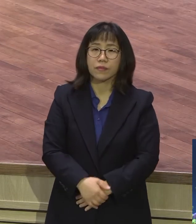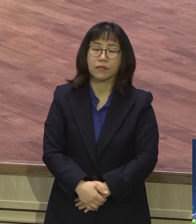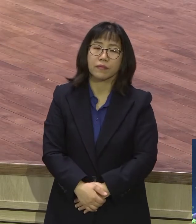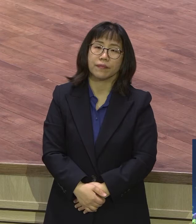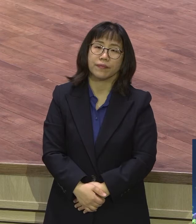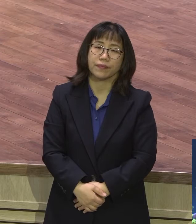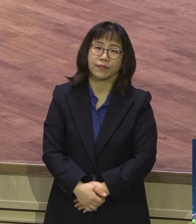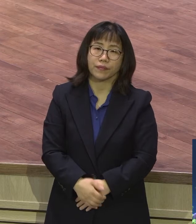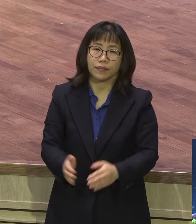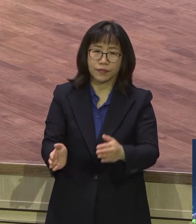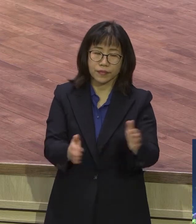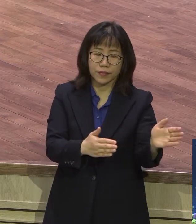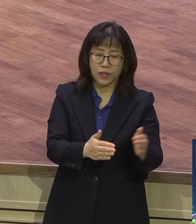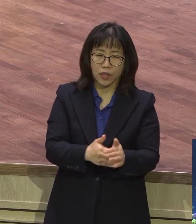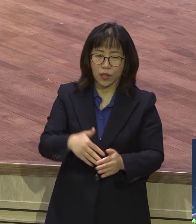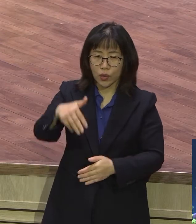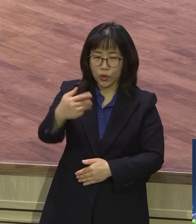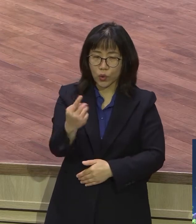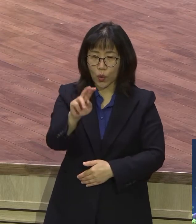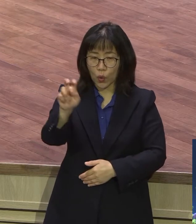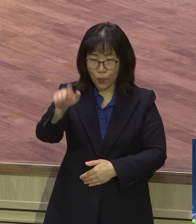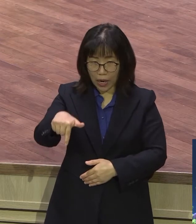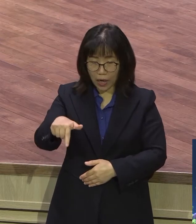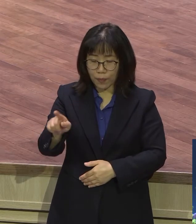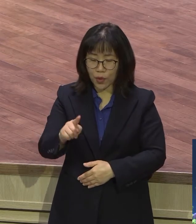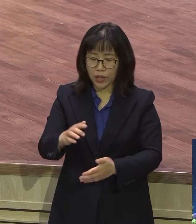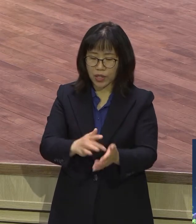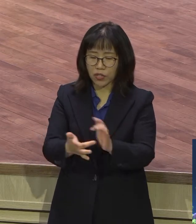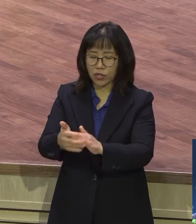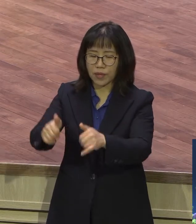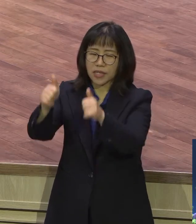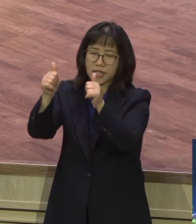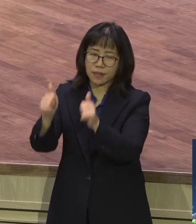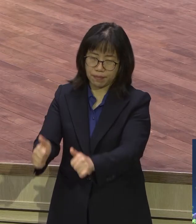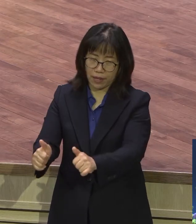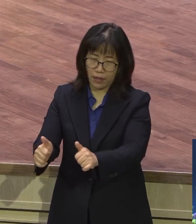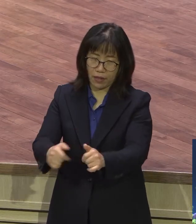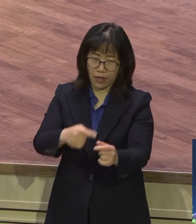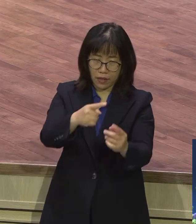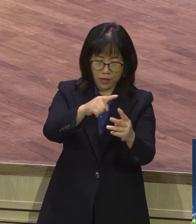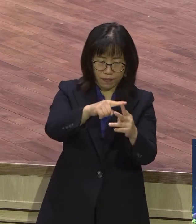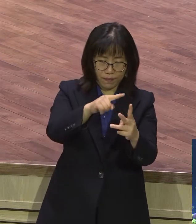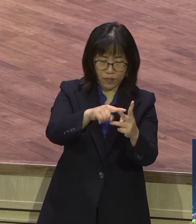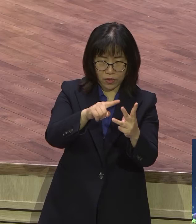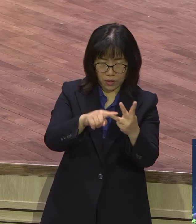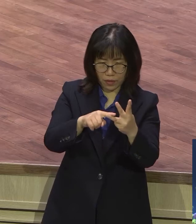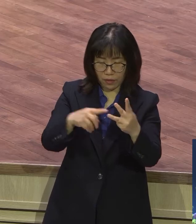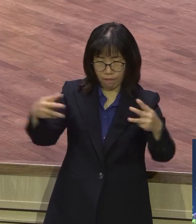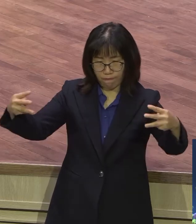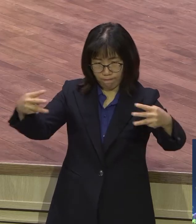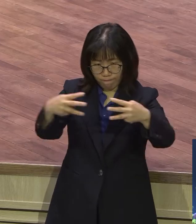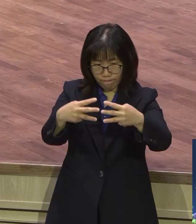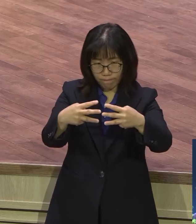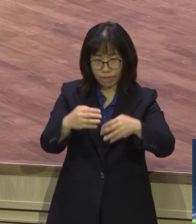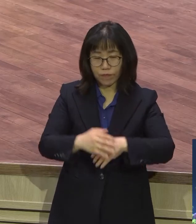초막절은 예수 그리스도의 심판을 말합니다 한마디로 예수 그리스도의 복음이 더 담겨 있어요 이 세 가지 속이